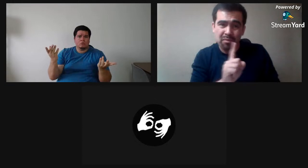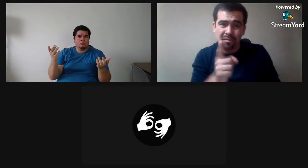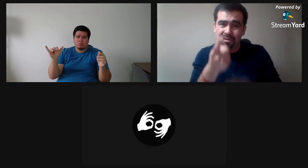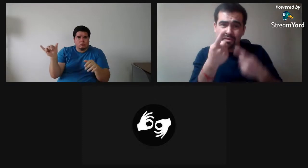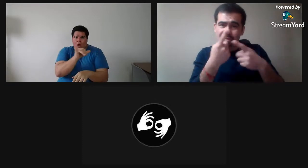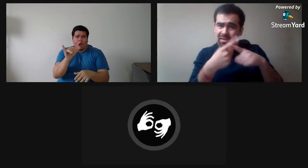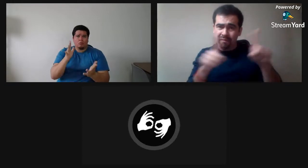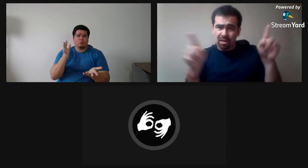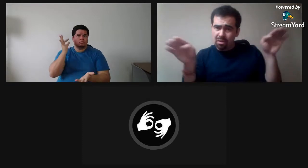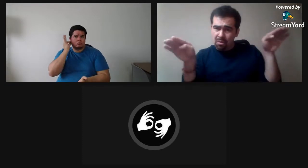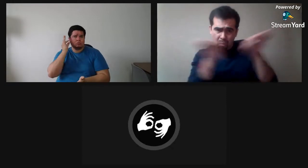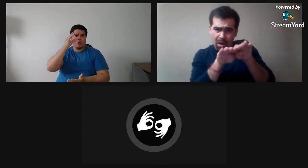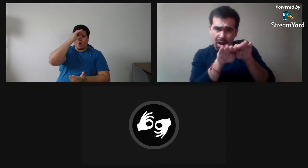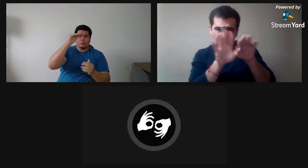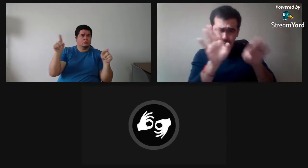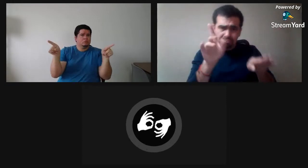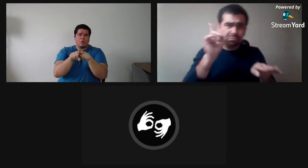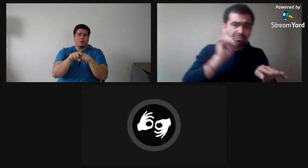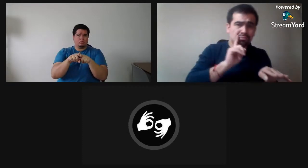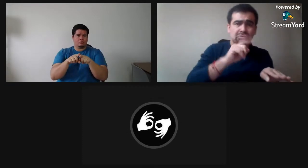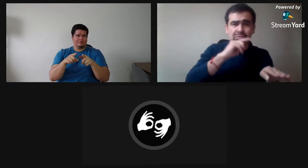Y dicen, no, así es fácil, así se puede.